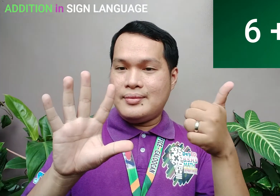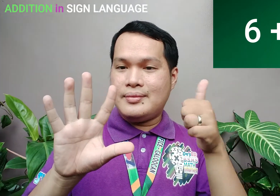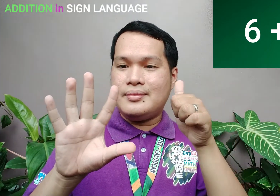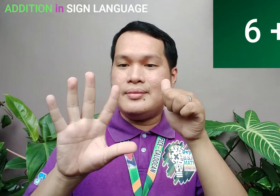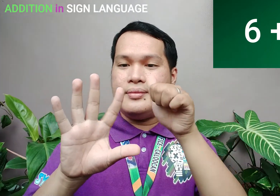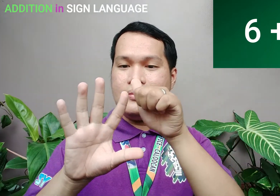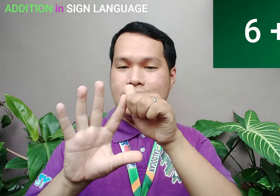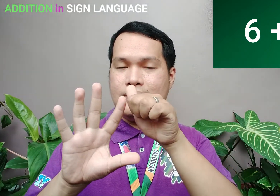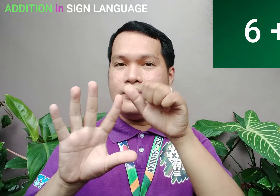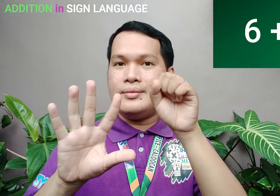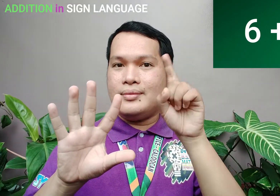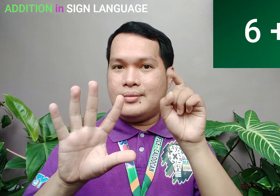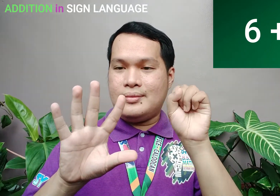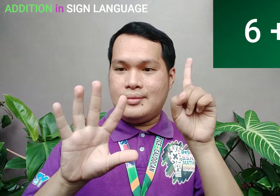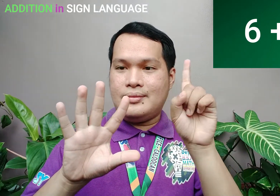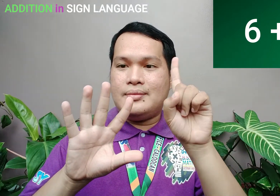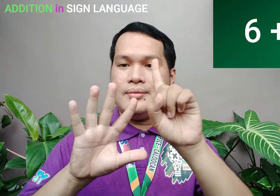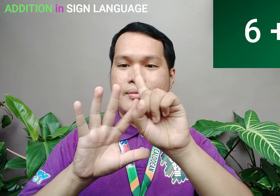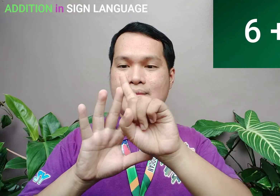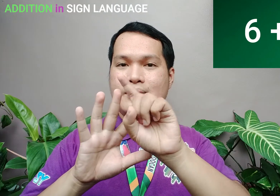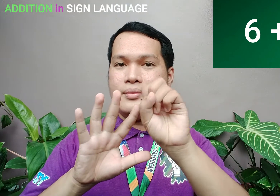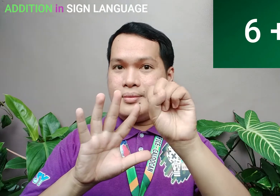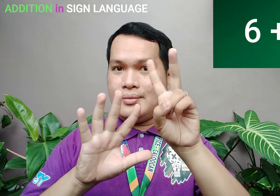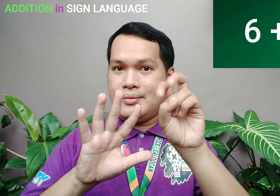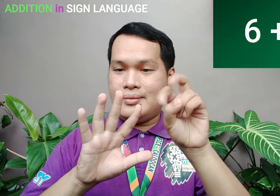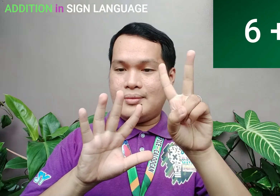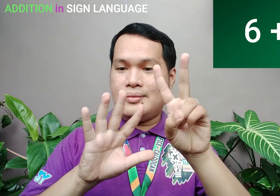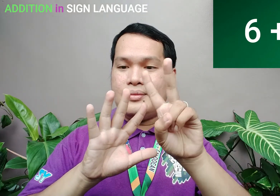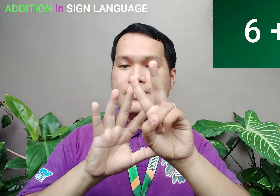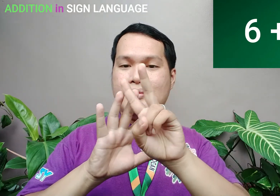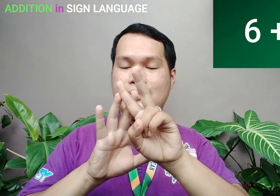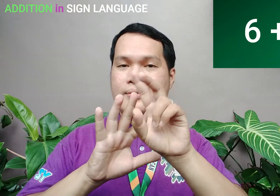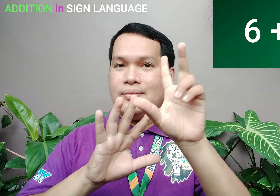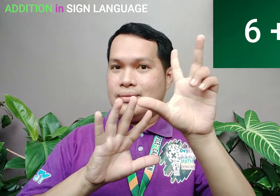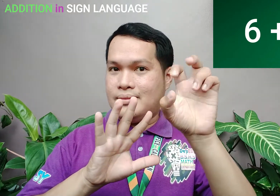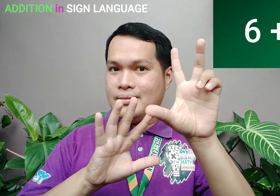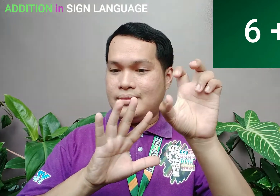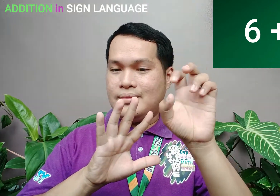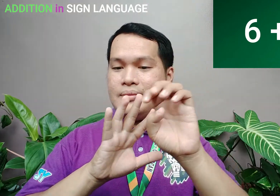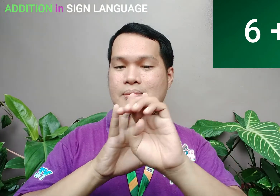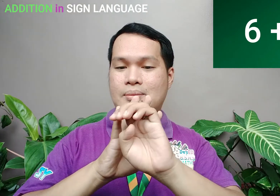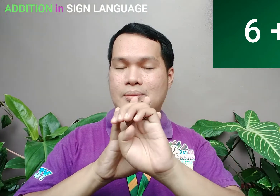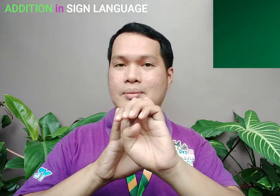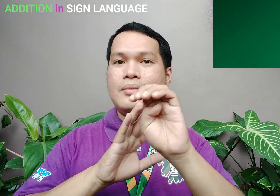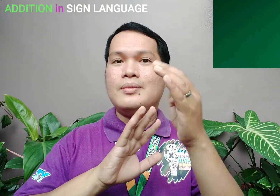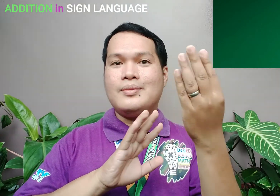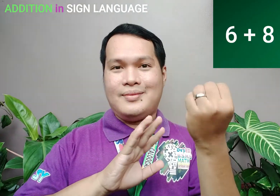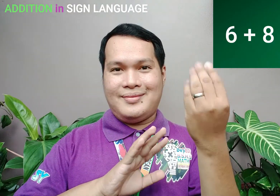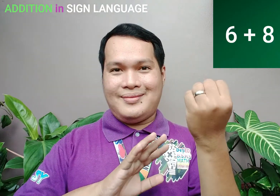Followed by 10 11 12 13 And then 14